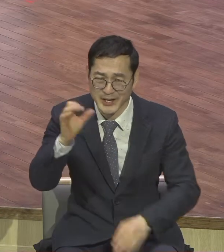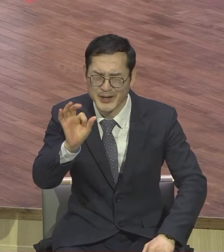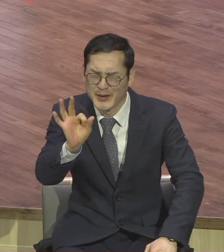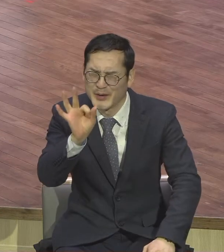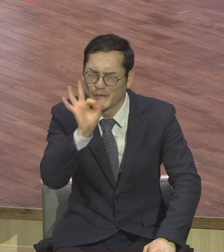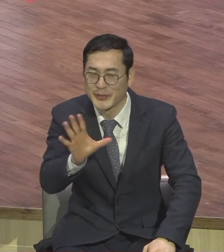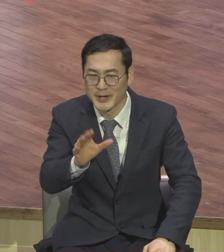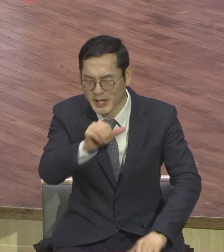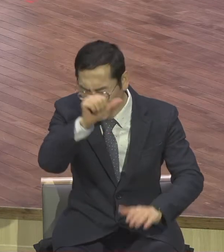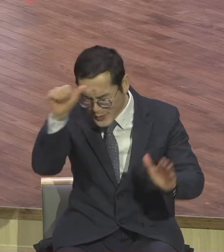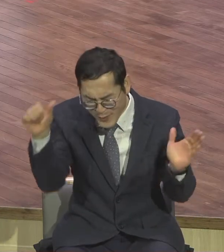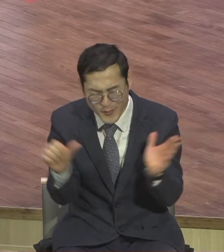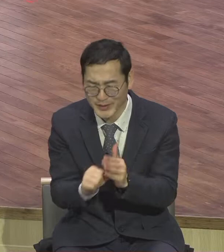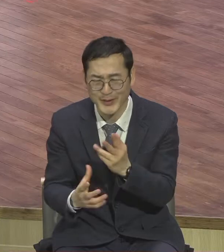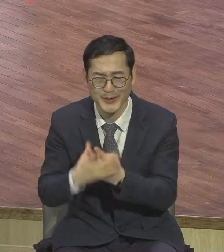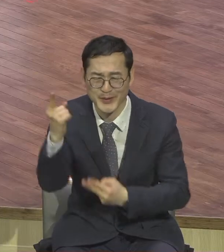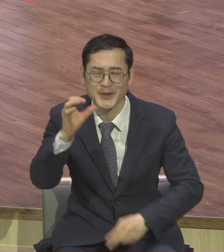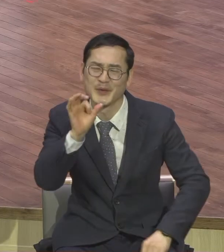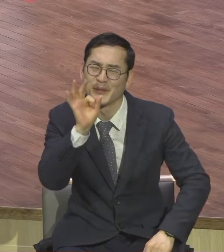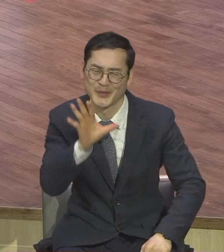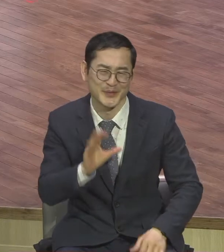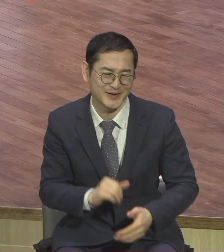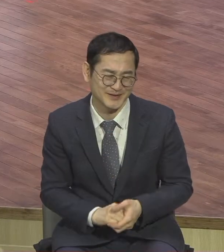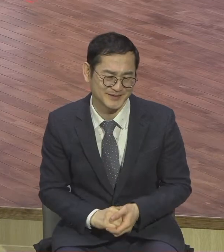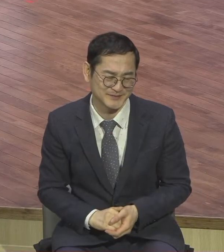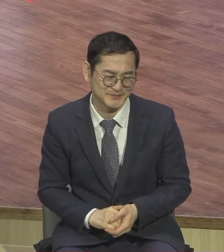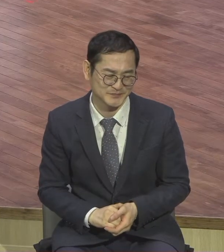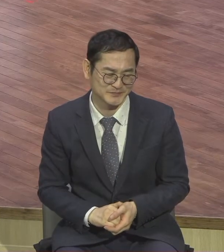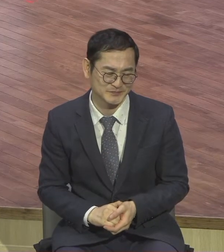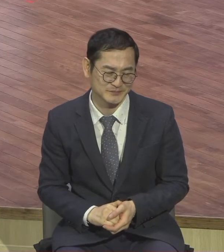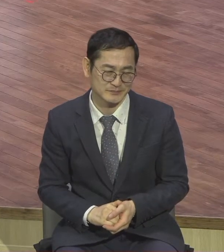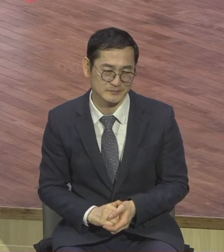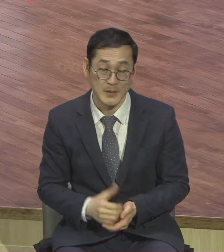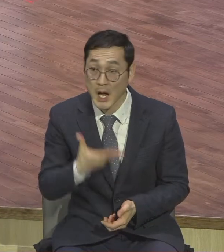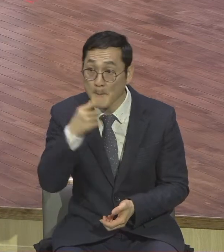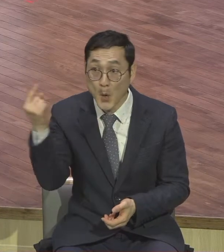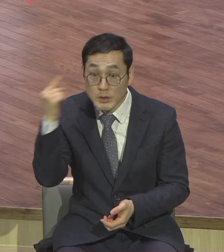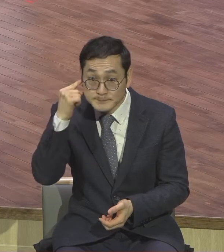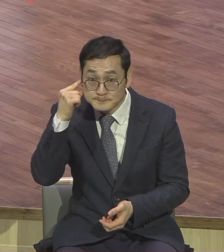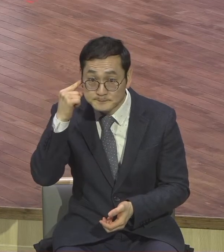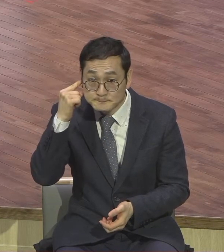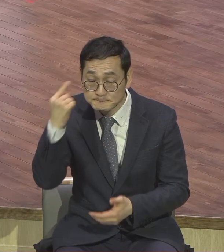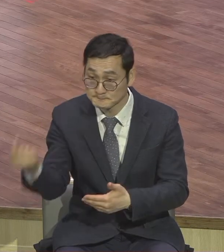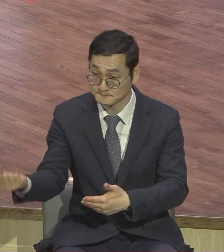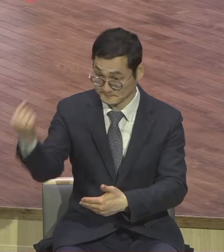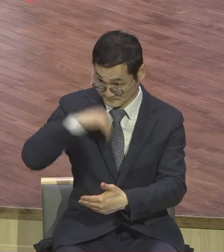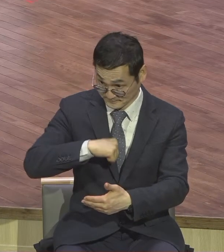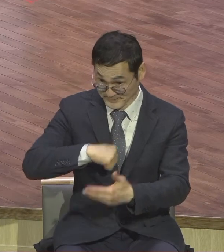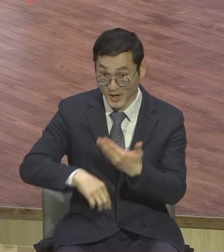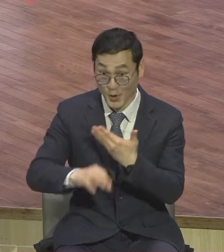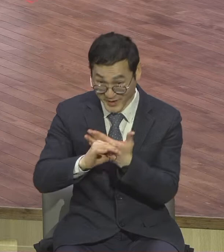어떻게 하면 되느냐 부부가 완전 복음 체질 되면 언제 있어요 천국 천국